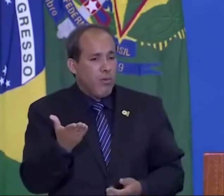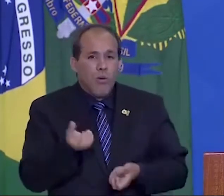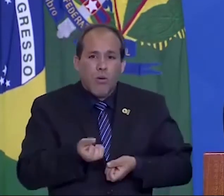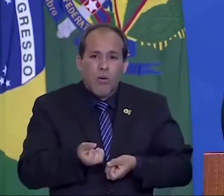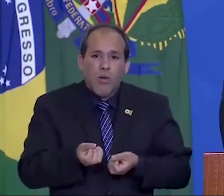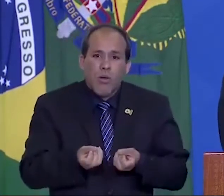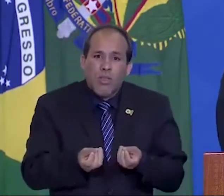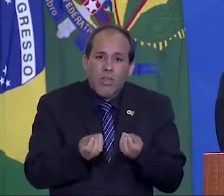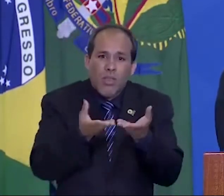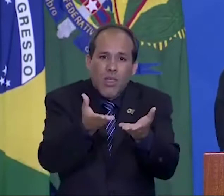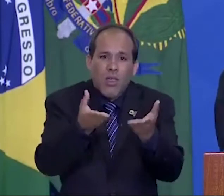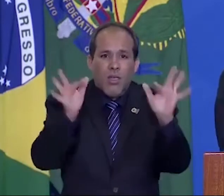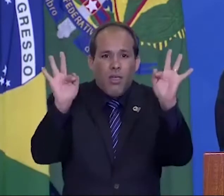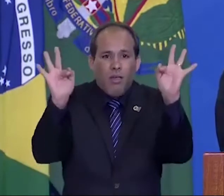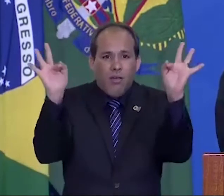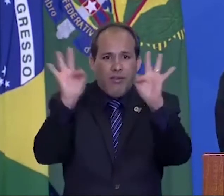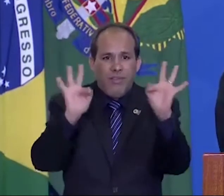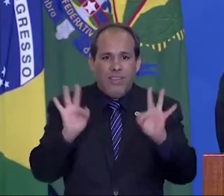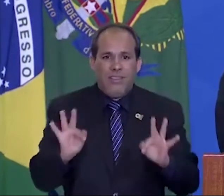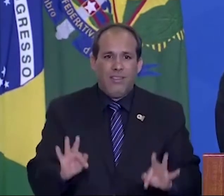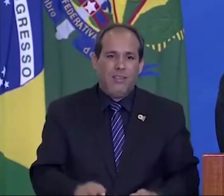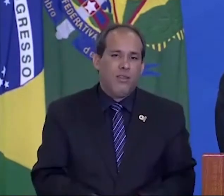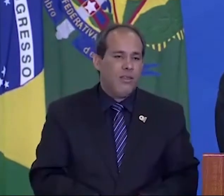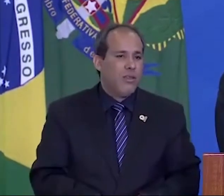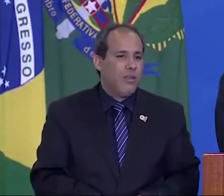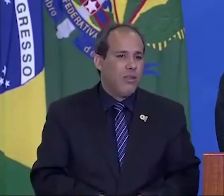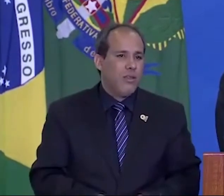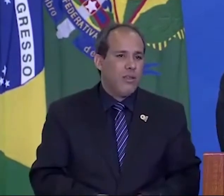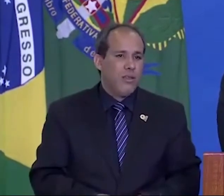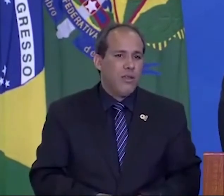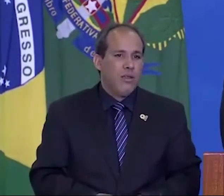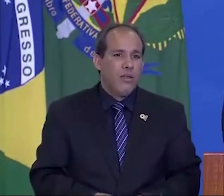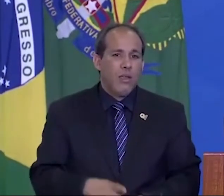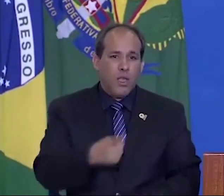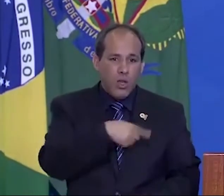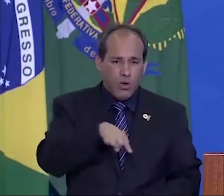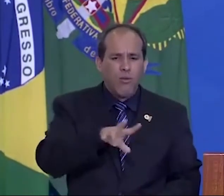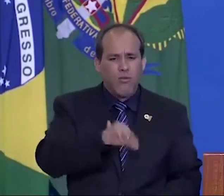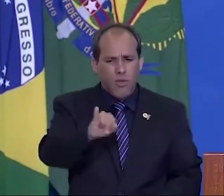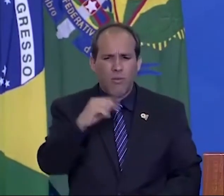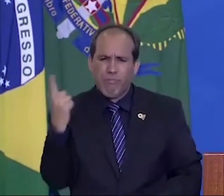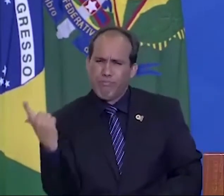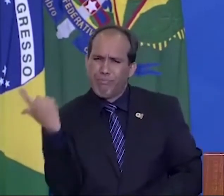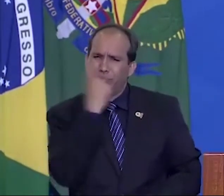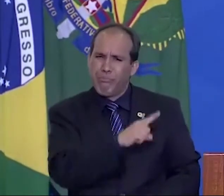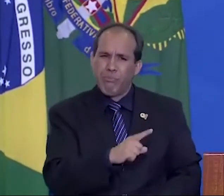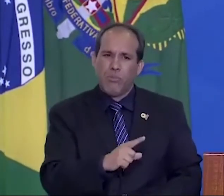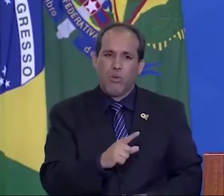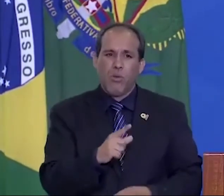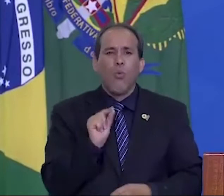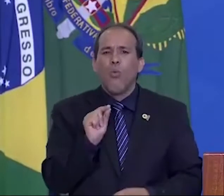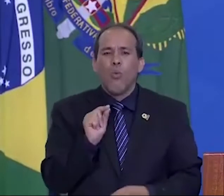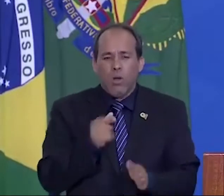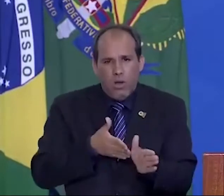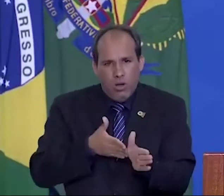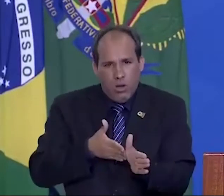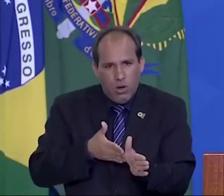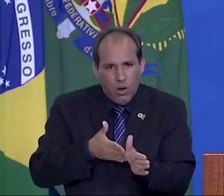felicidade e nós conseguiremos com lealdade,